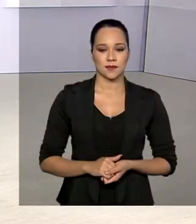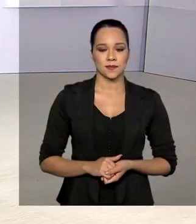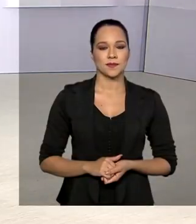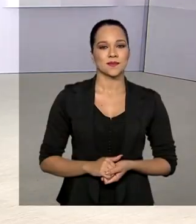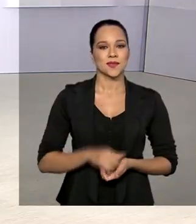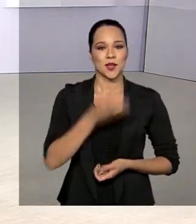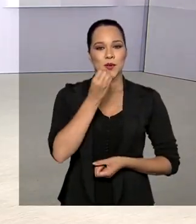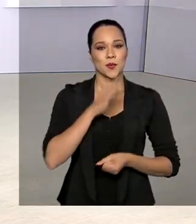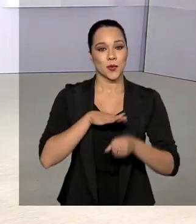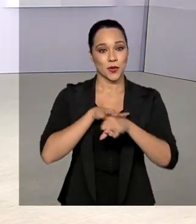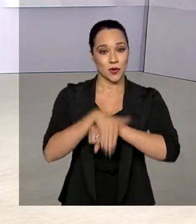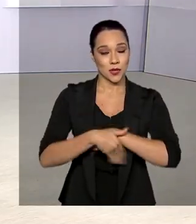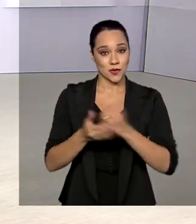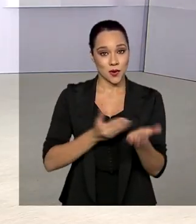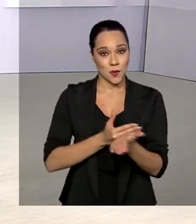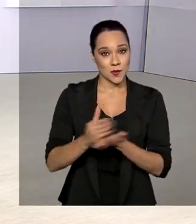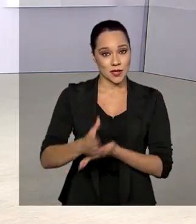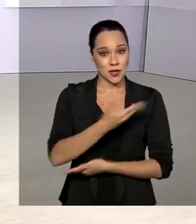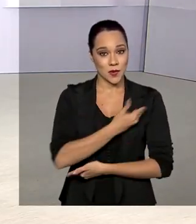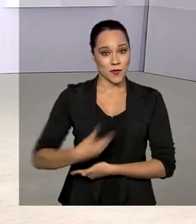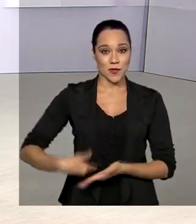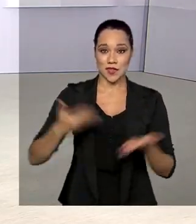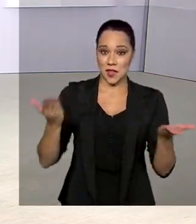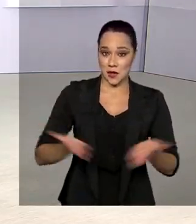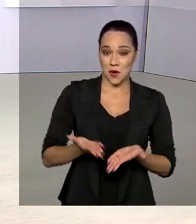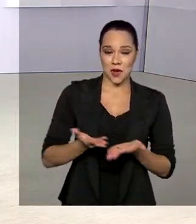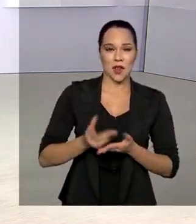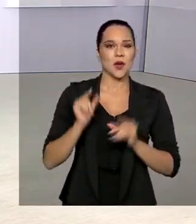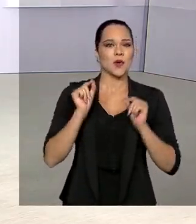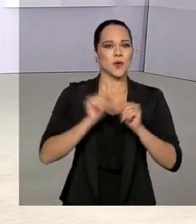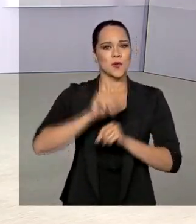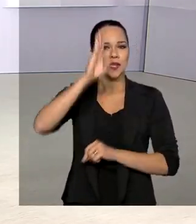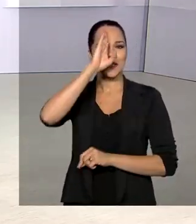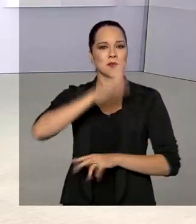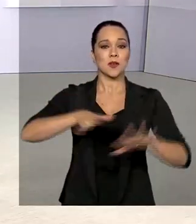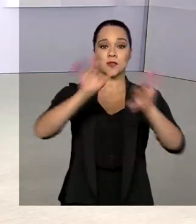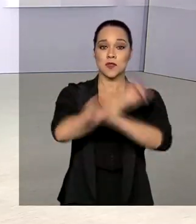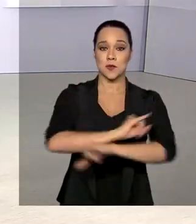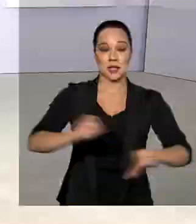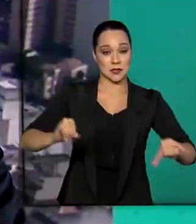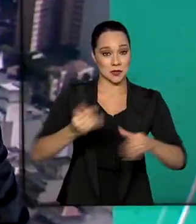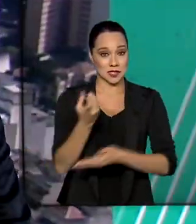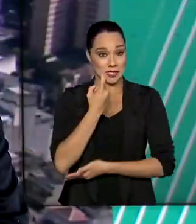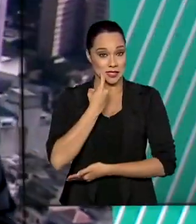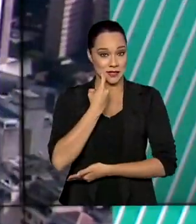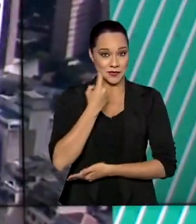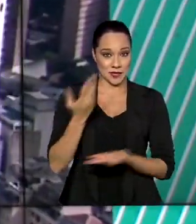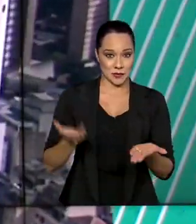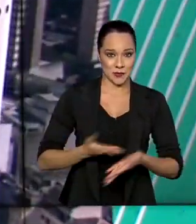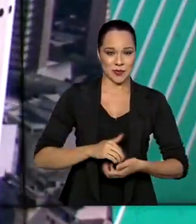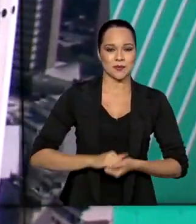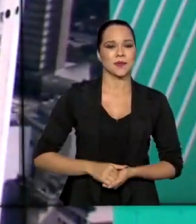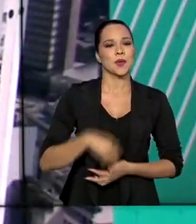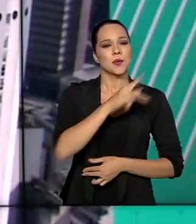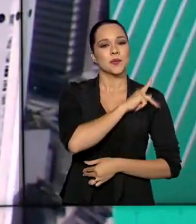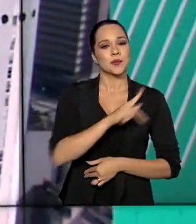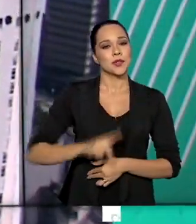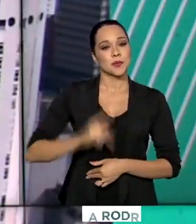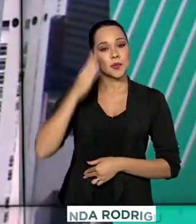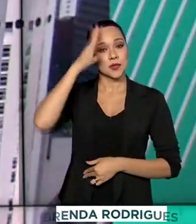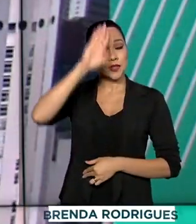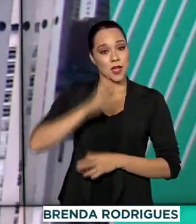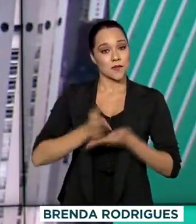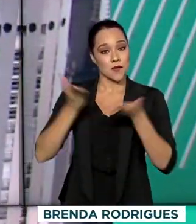Boa noite, está no ar o governo agora com o que foi destaque nesta sexta-feira. O presidente Jair Bolsonaro